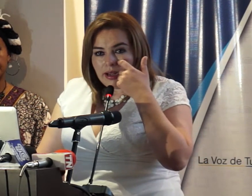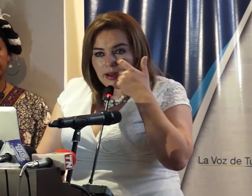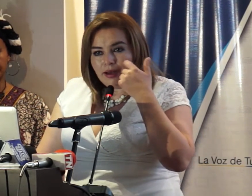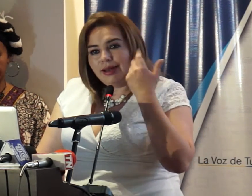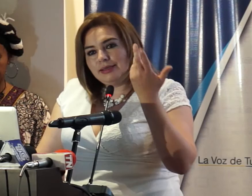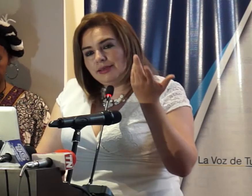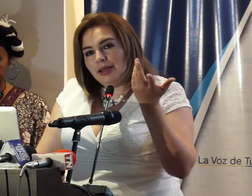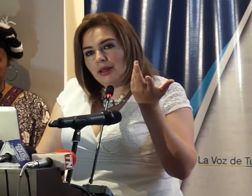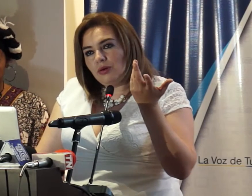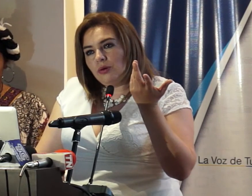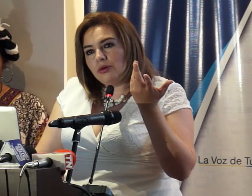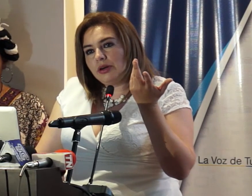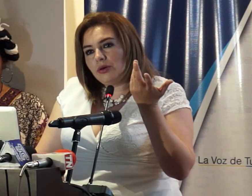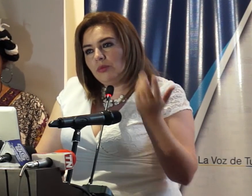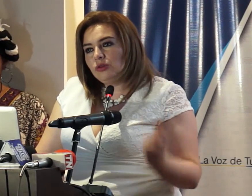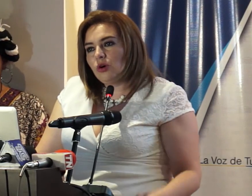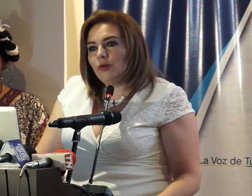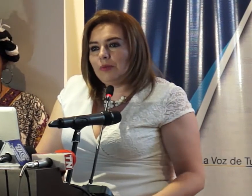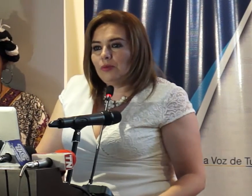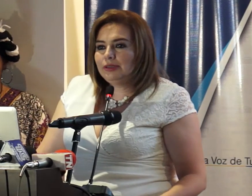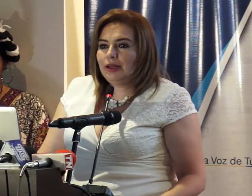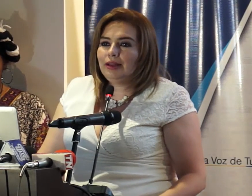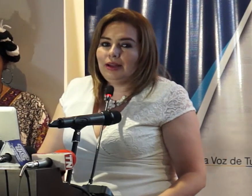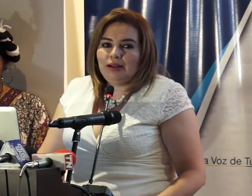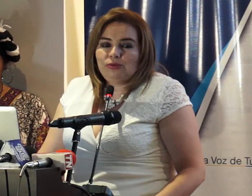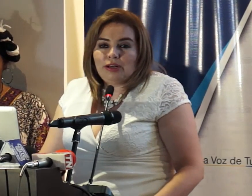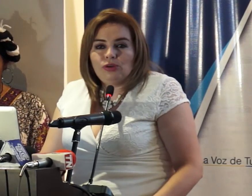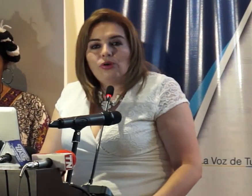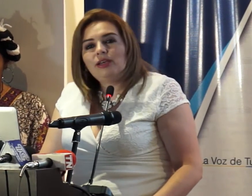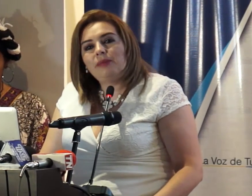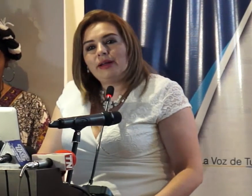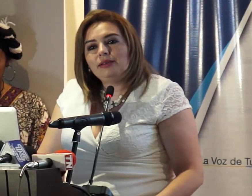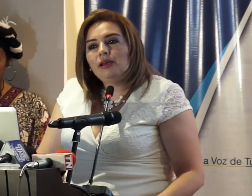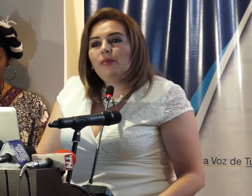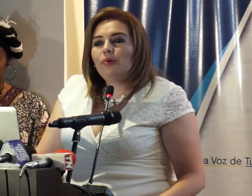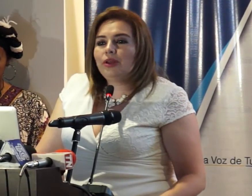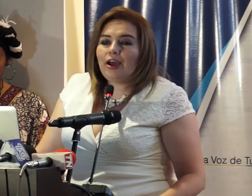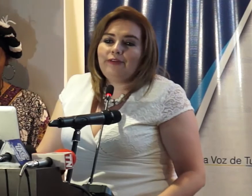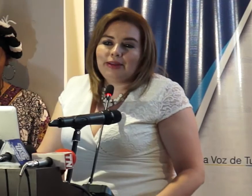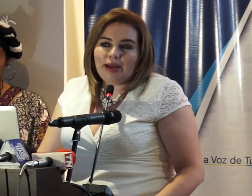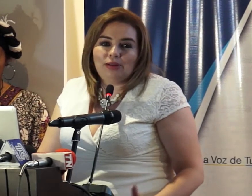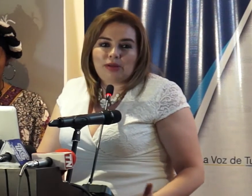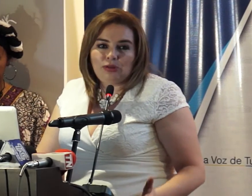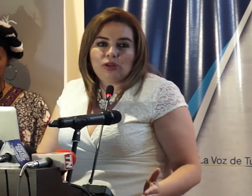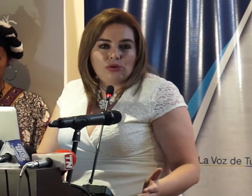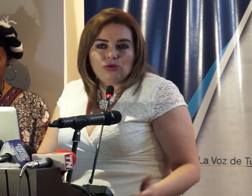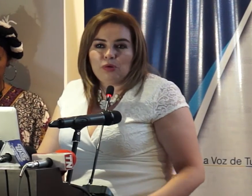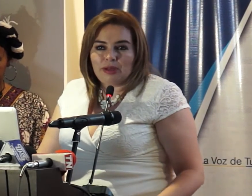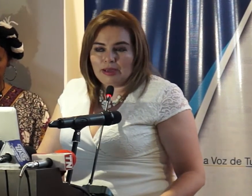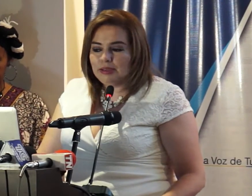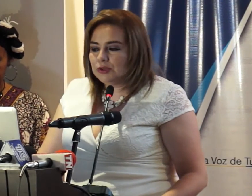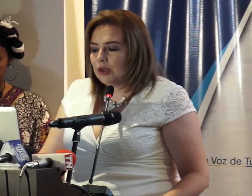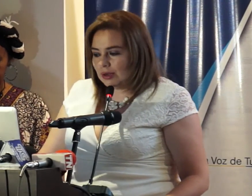la necesidad o recordemos como la publicidad y su relación con las marcas podría afectar los hábitos de